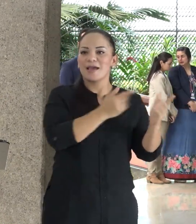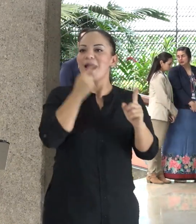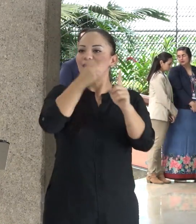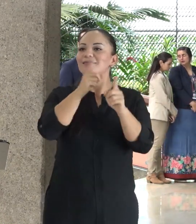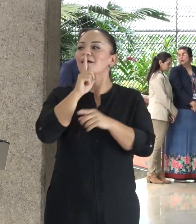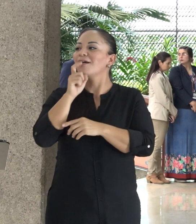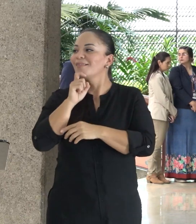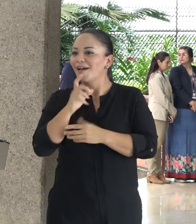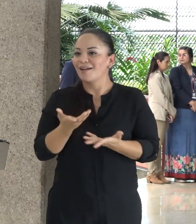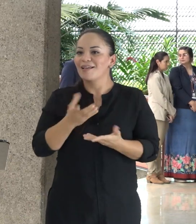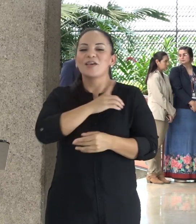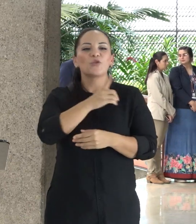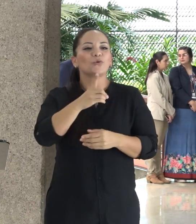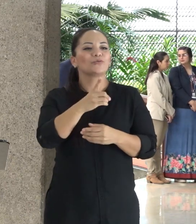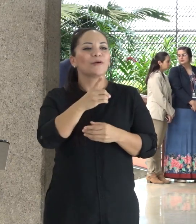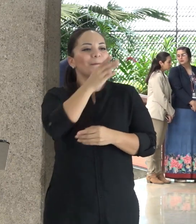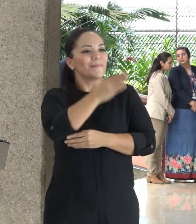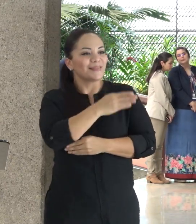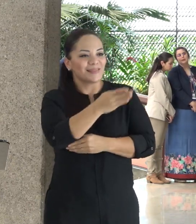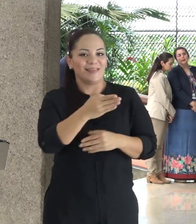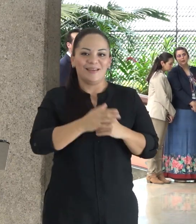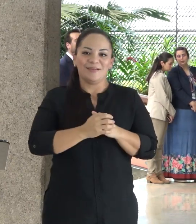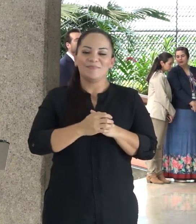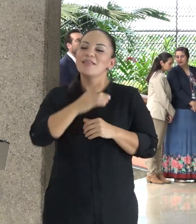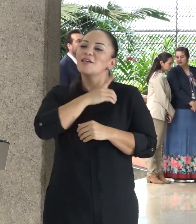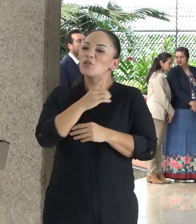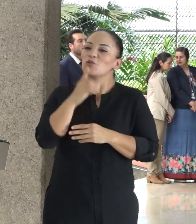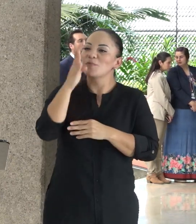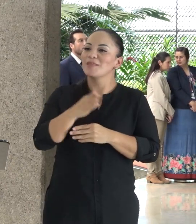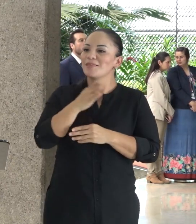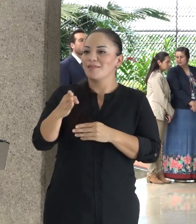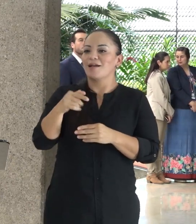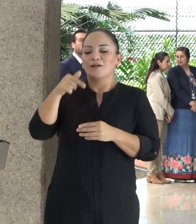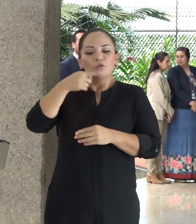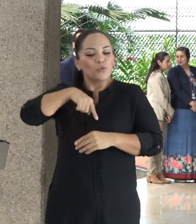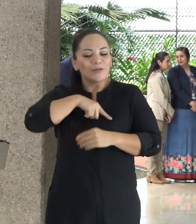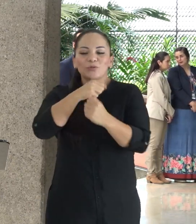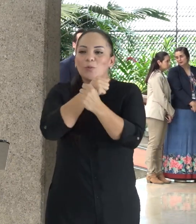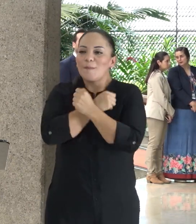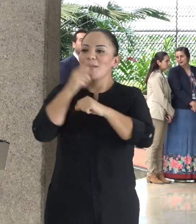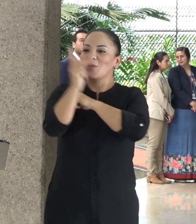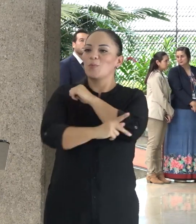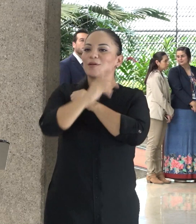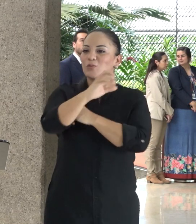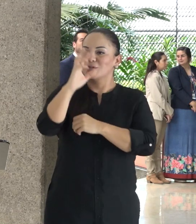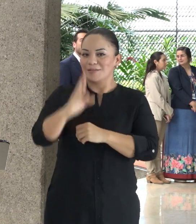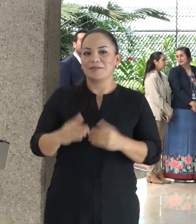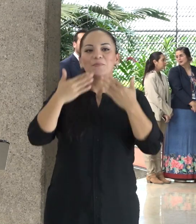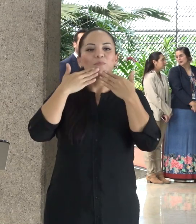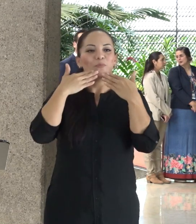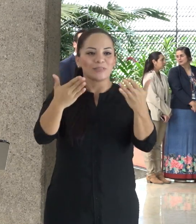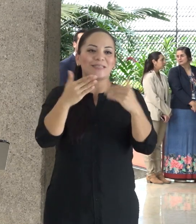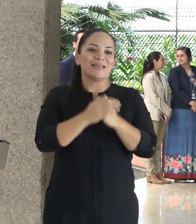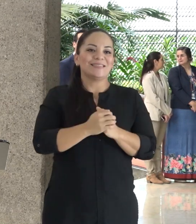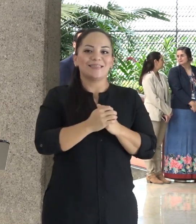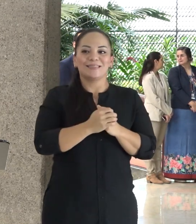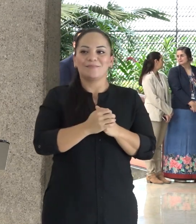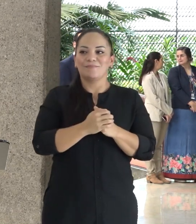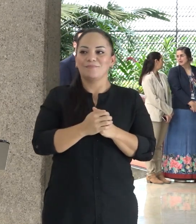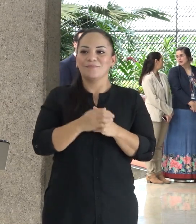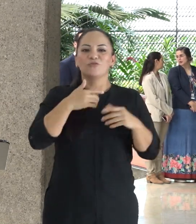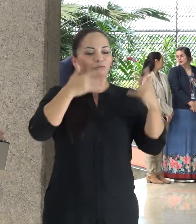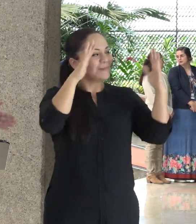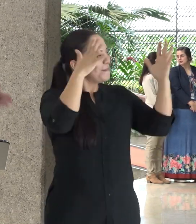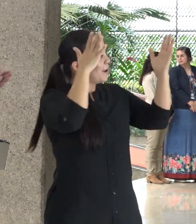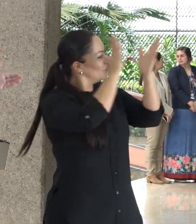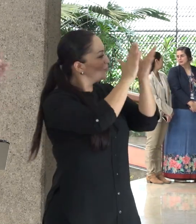y que Dios los bendiga, pero que sobre todo Dios bendiga a este amado país de Costa Rica. Muchísimas gracias y yo les voy a tener que dar